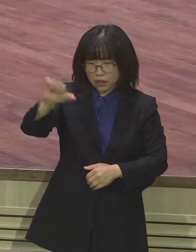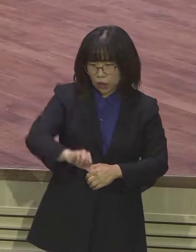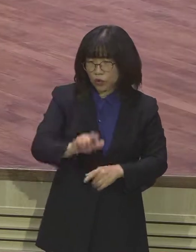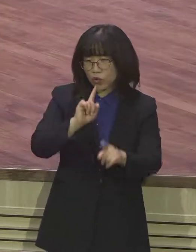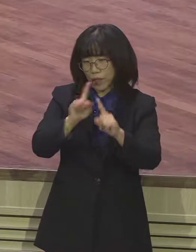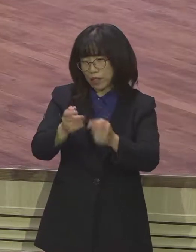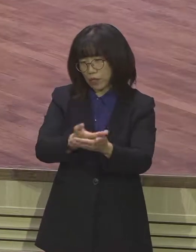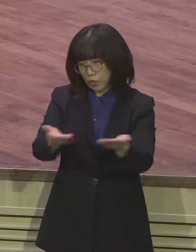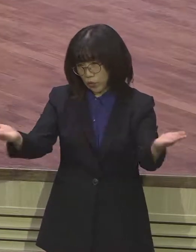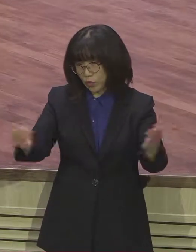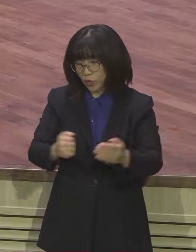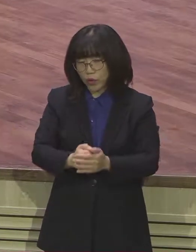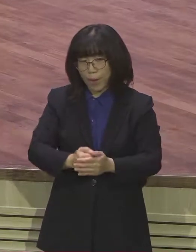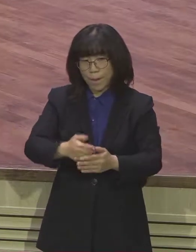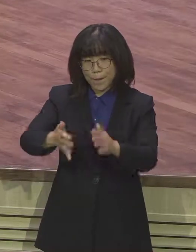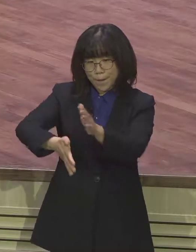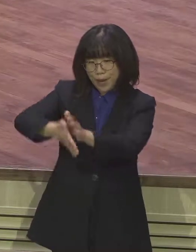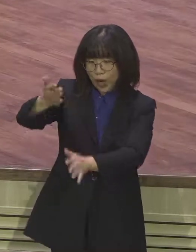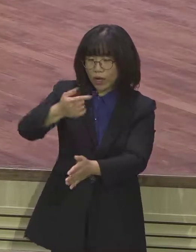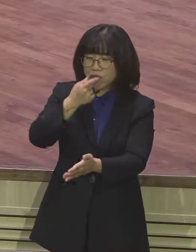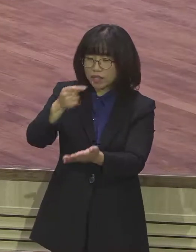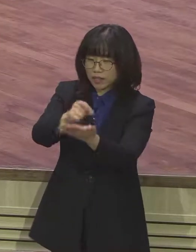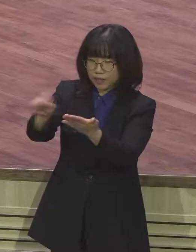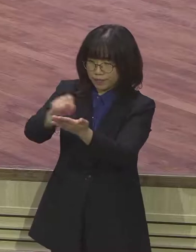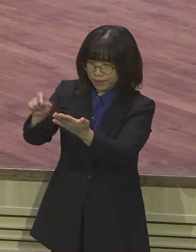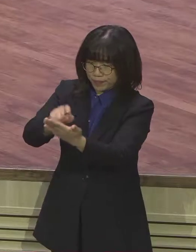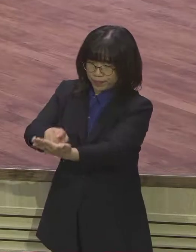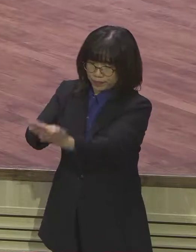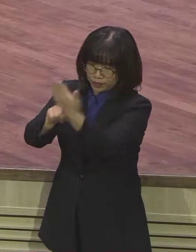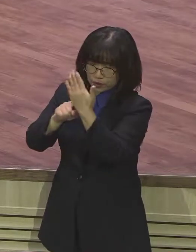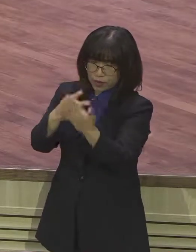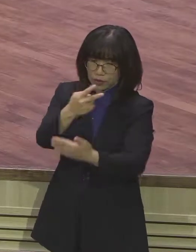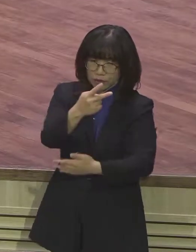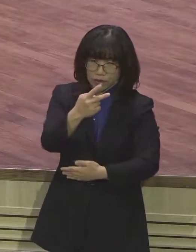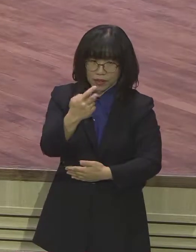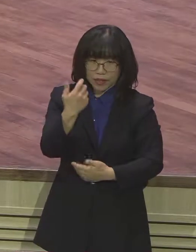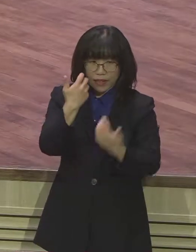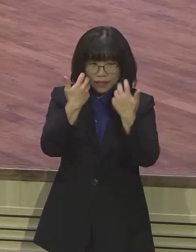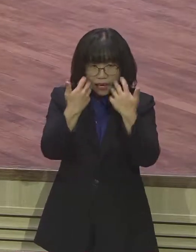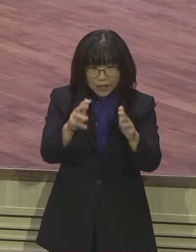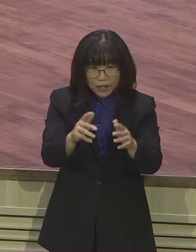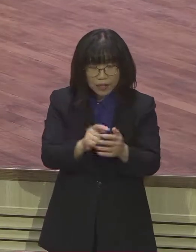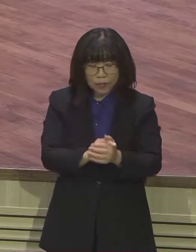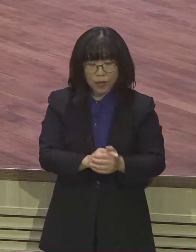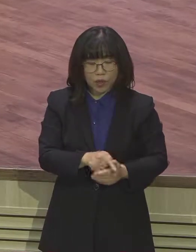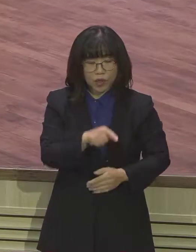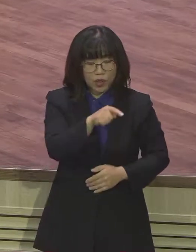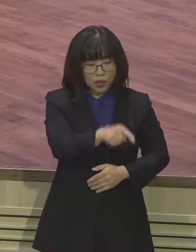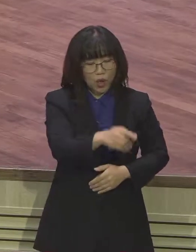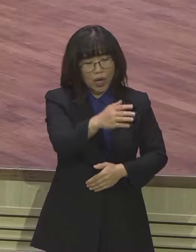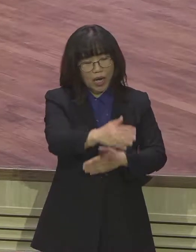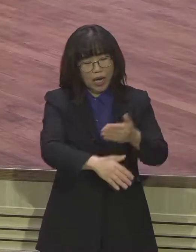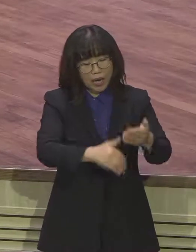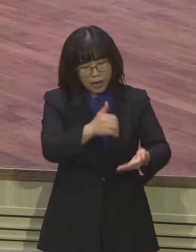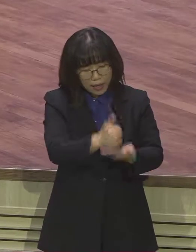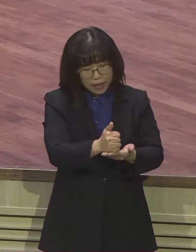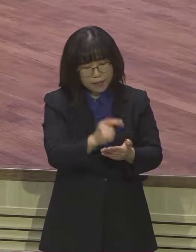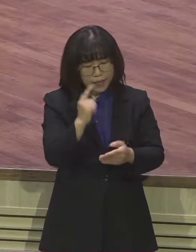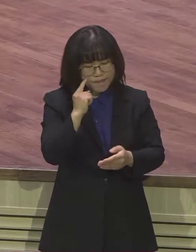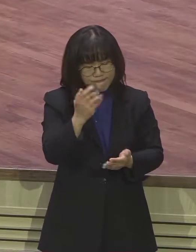우바르신 이 글자를 다니엘이 해석하게 되었습니다. 너를 하나님의 저울에 달아보니 모자란 인물로